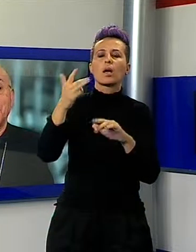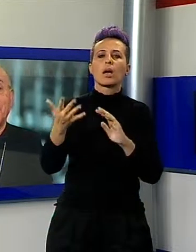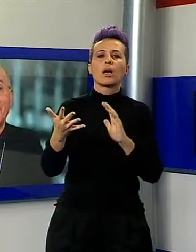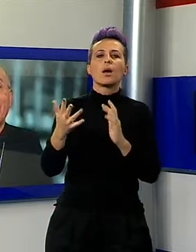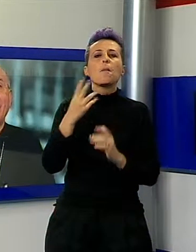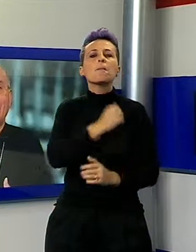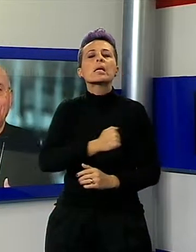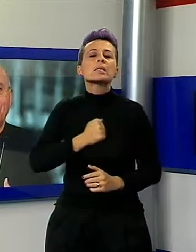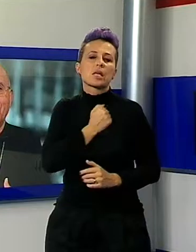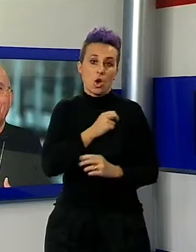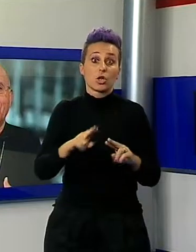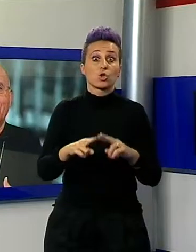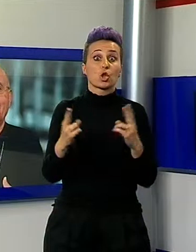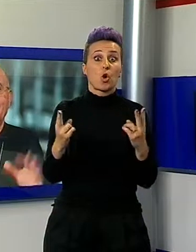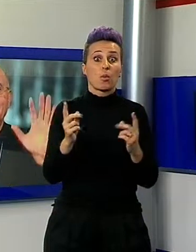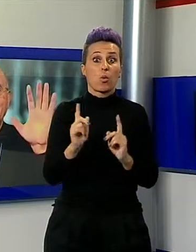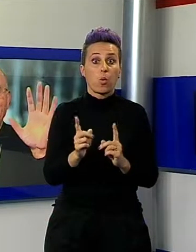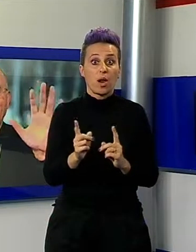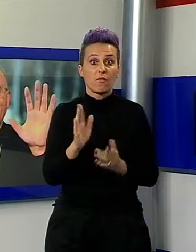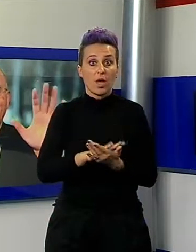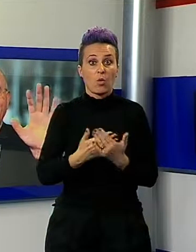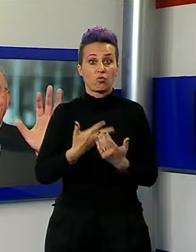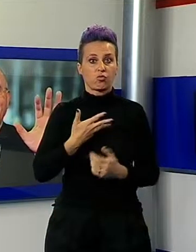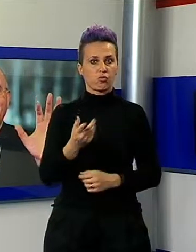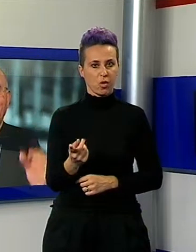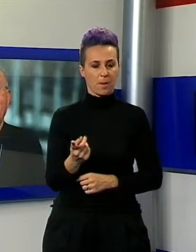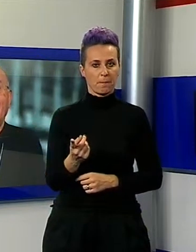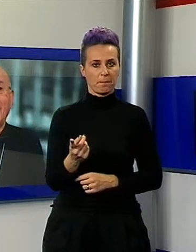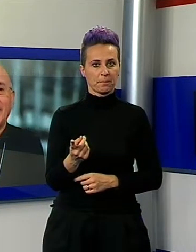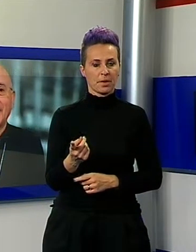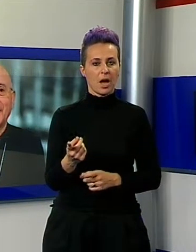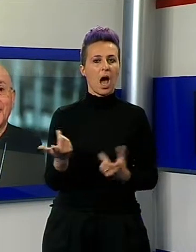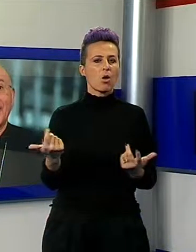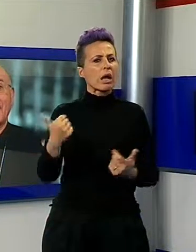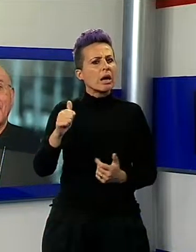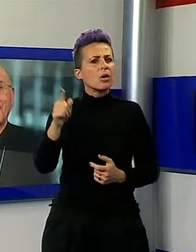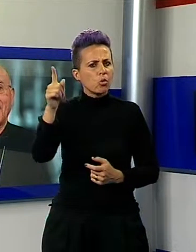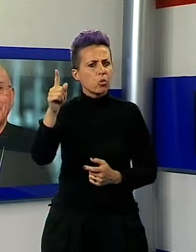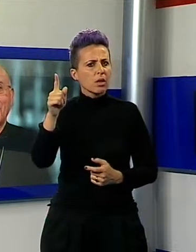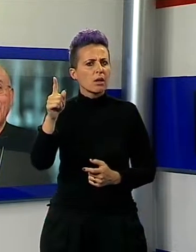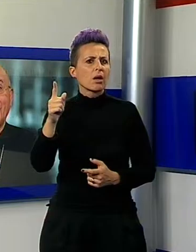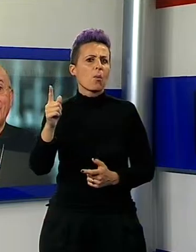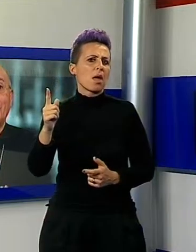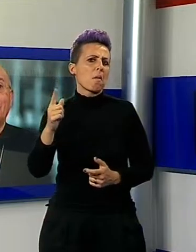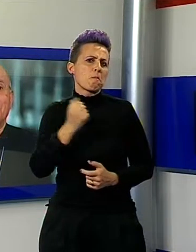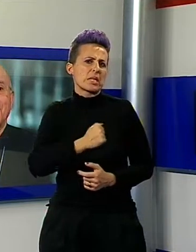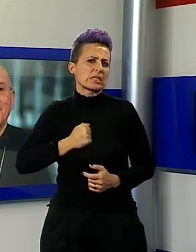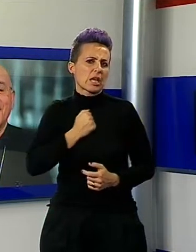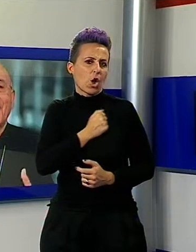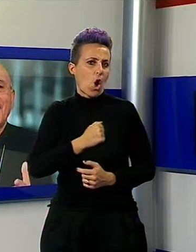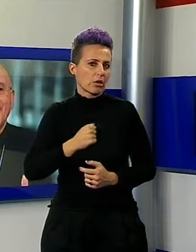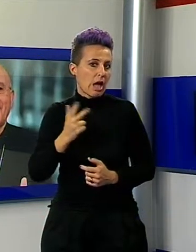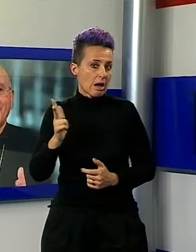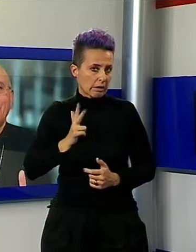questo comporta che anche noi, Lui Padre ricco di misericordia, anche noi, ecco passata la Porta Santa, del nuovo